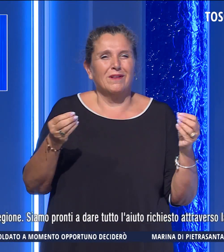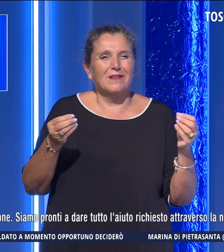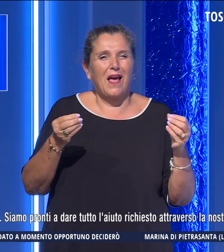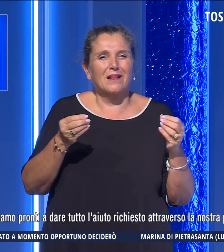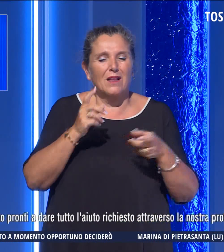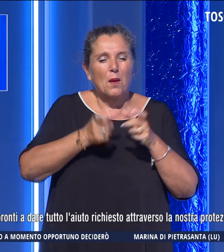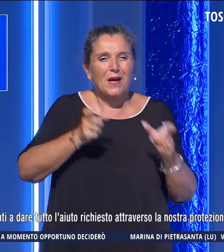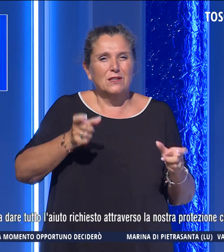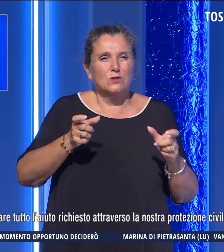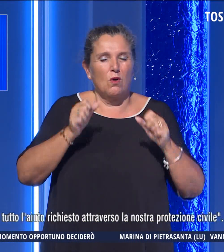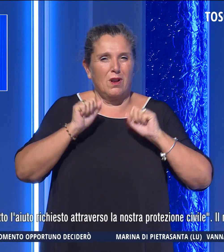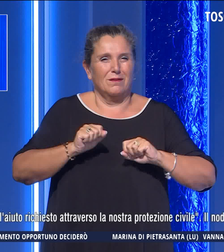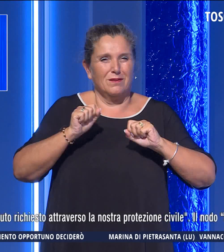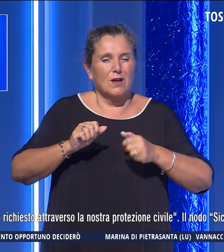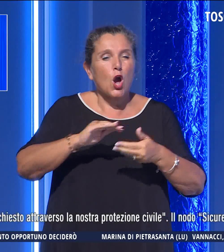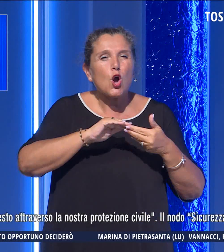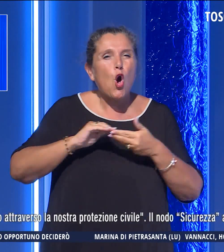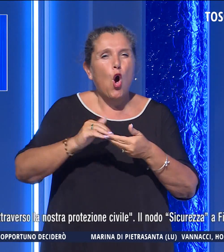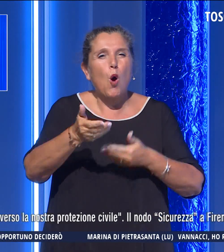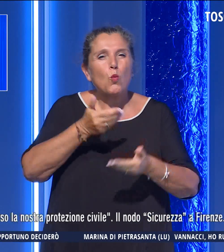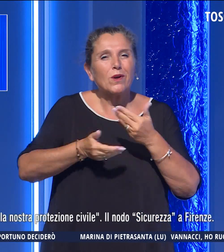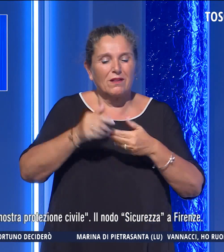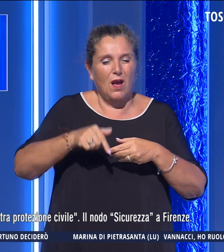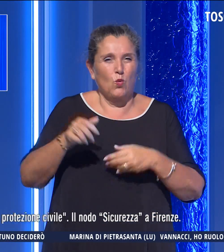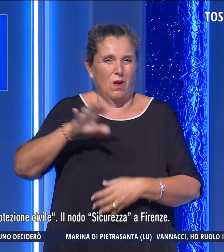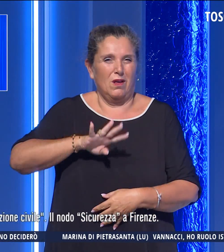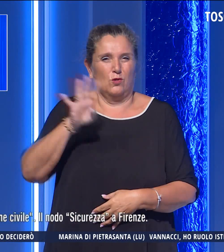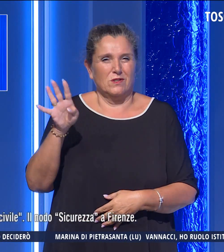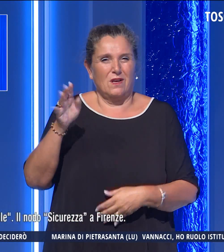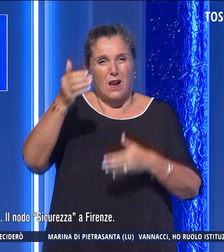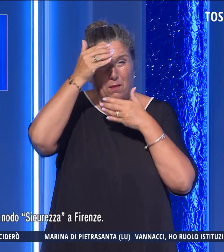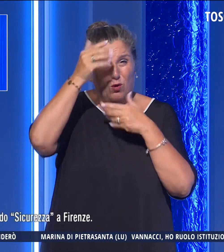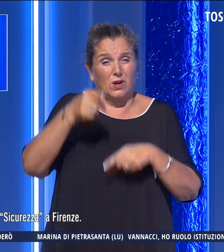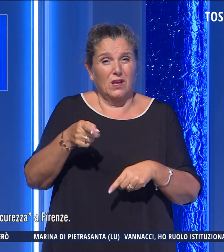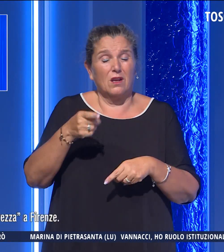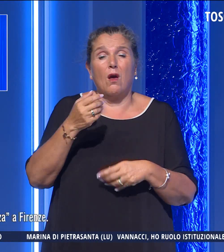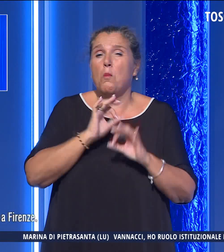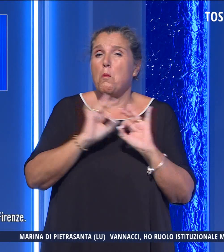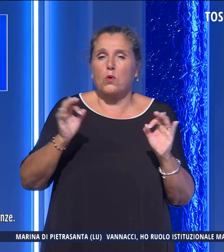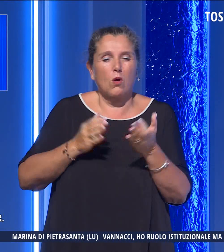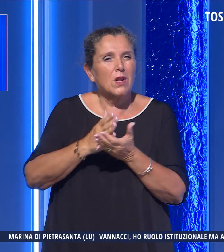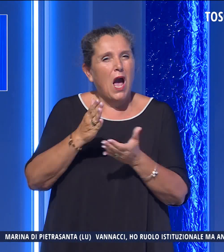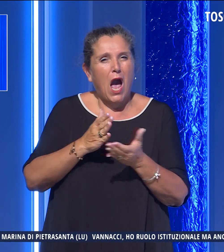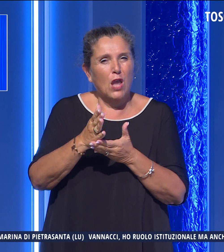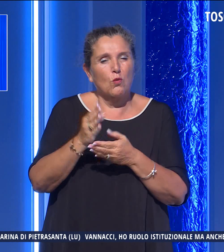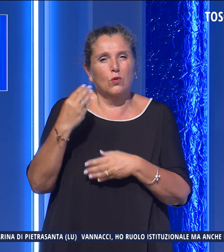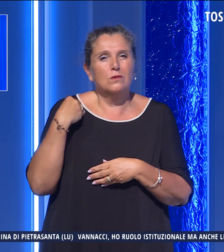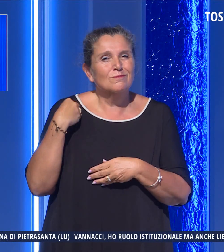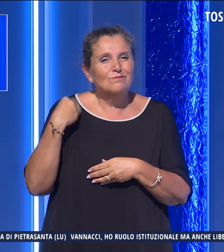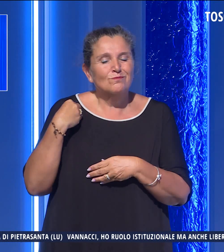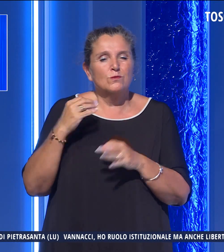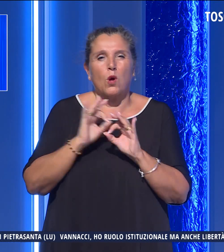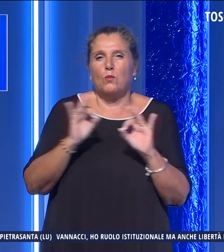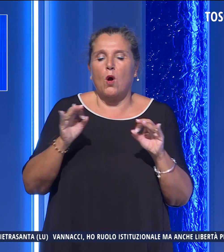marocchina nella nostra Regione. Siamo pronti a dare tutto l'aiuto richiesto attraverso la nostra